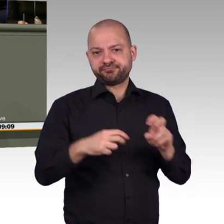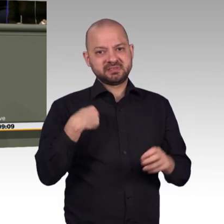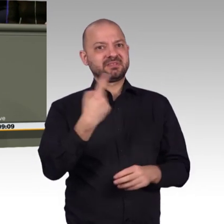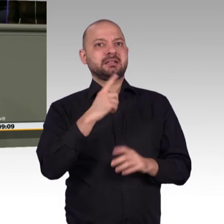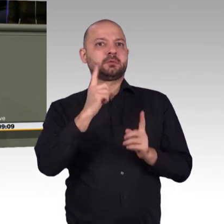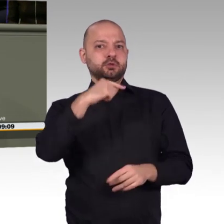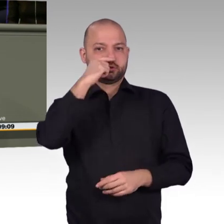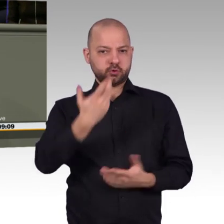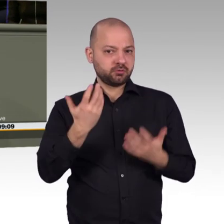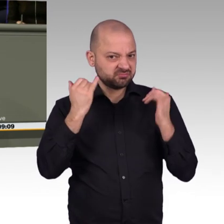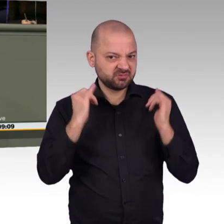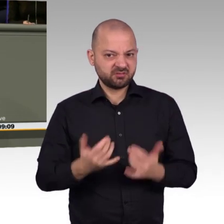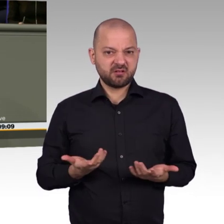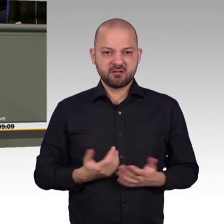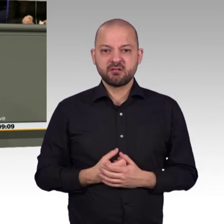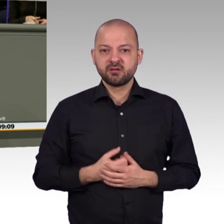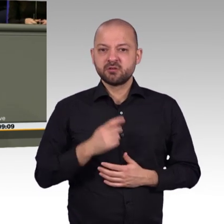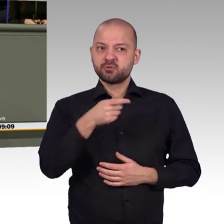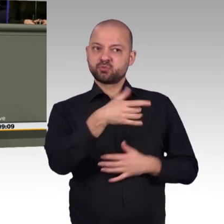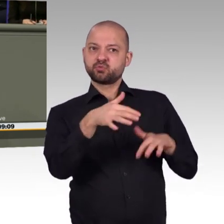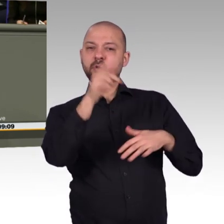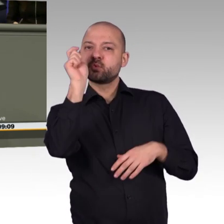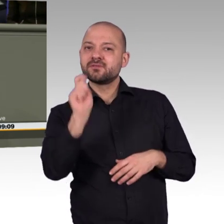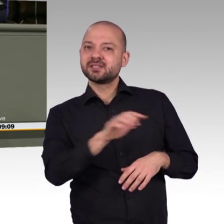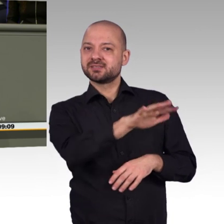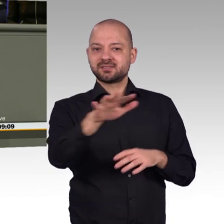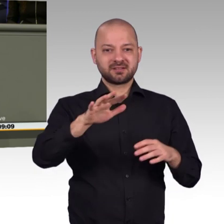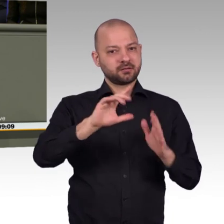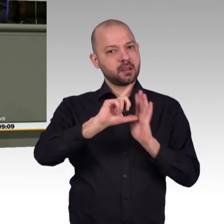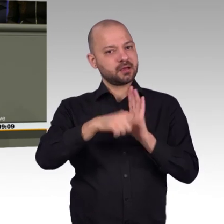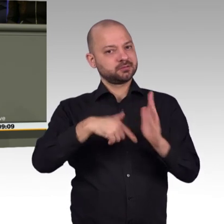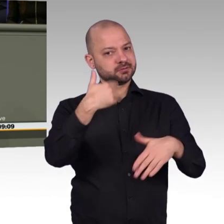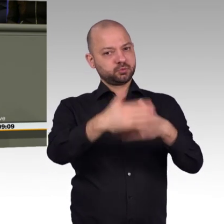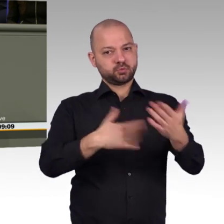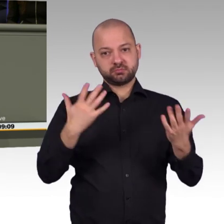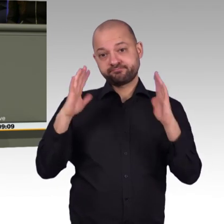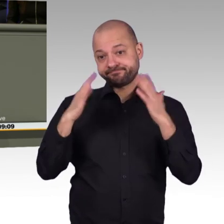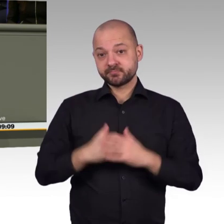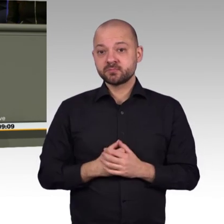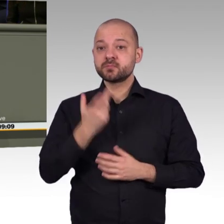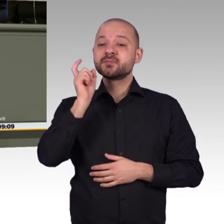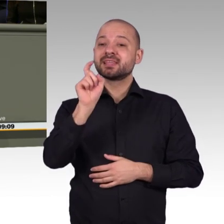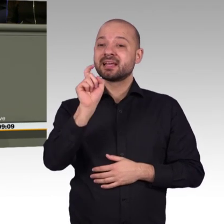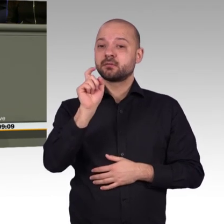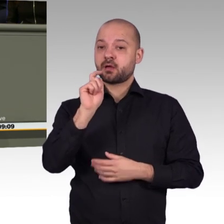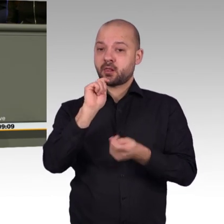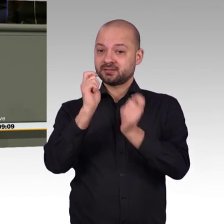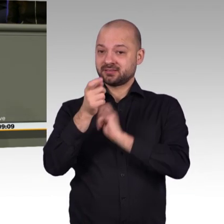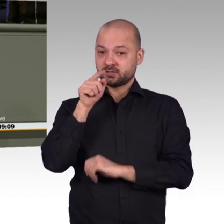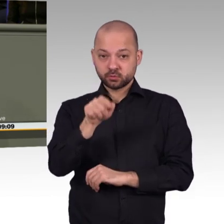deswegen ja auch als Deutschland eine Datenethikkommission, mittel- und langfristig auch global die Gewinner sein werden. Und auch